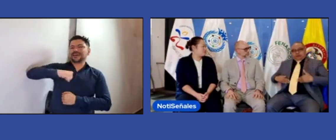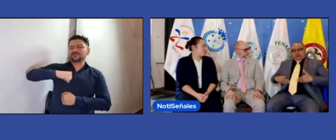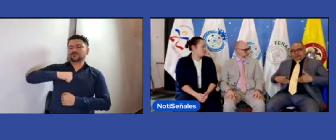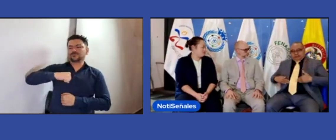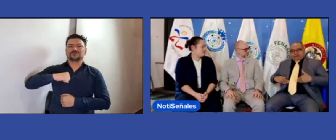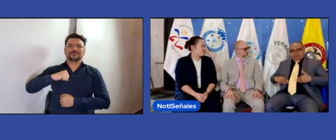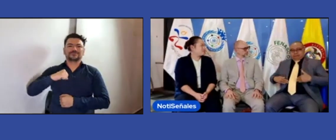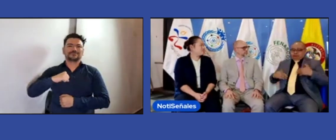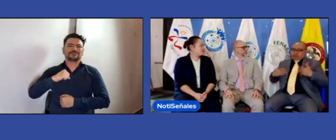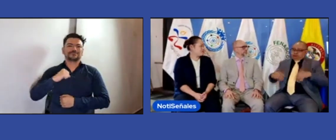derechos?